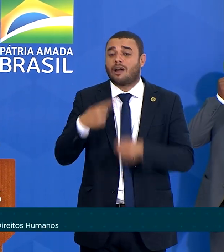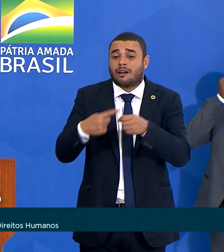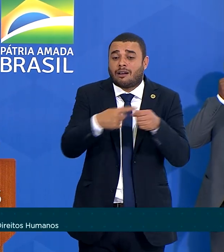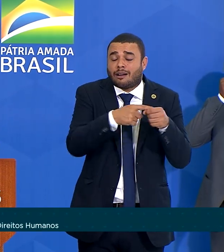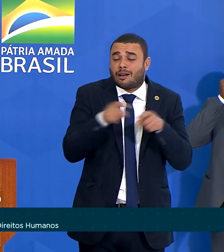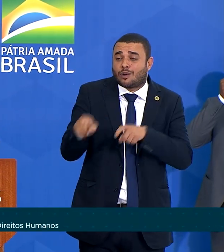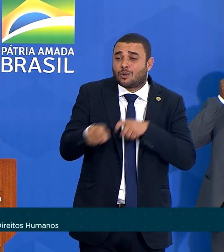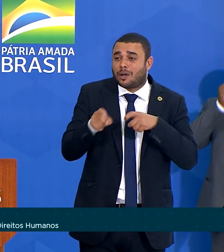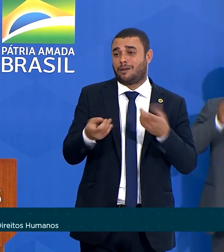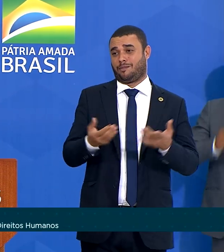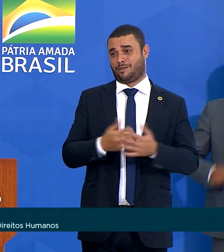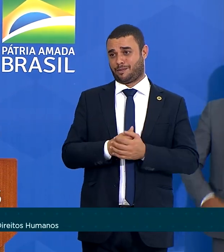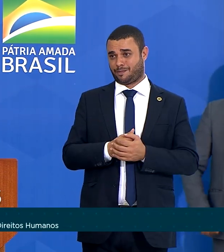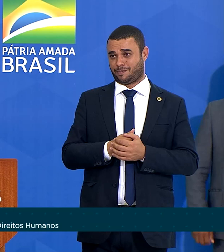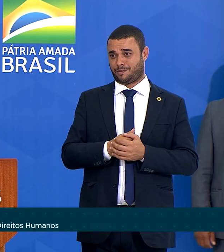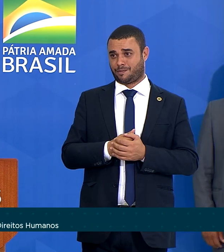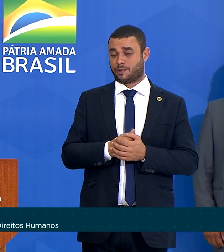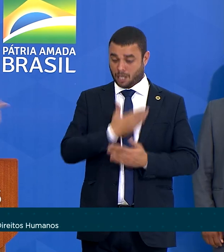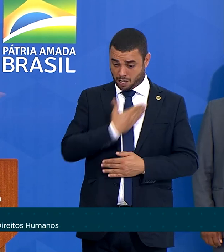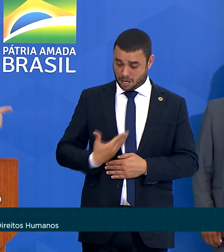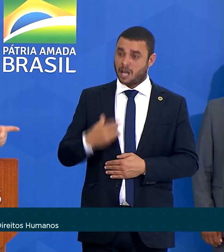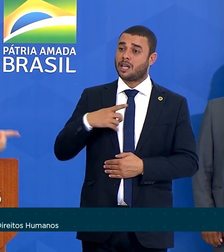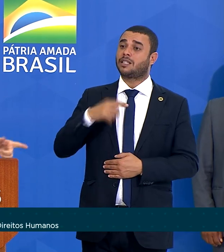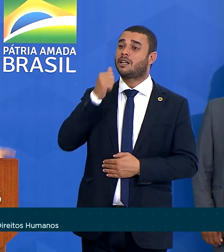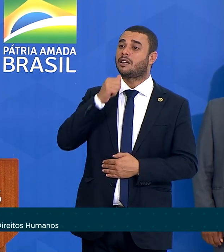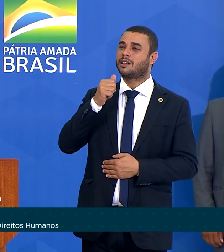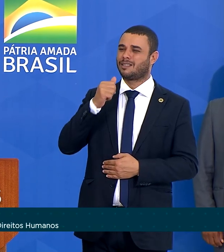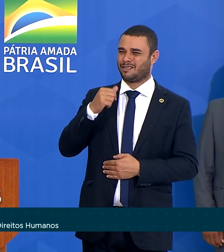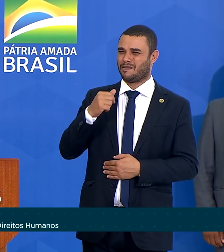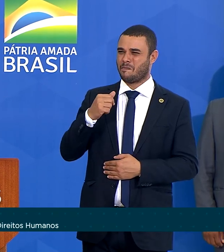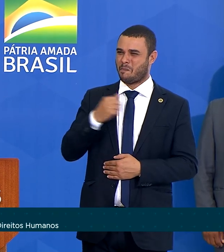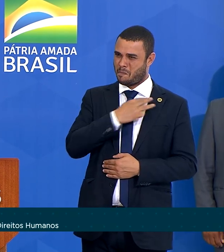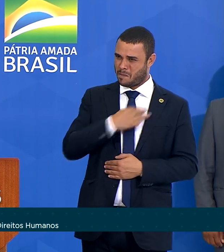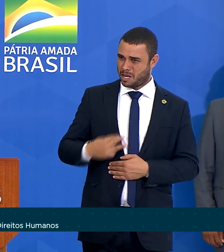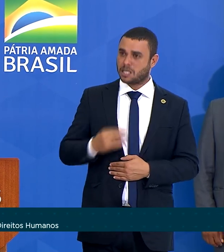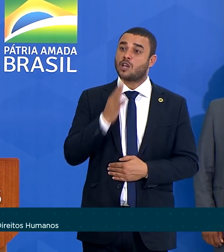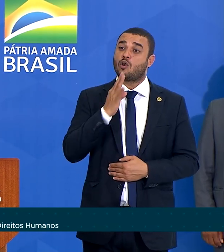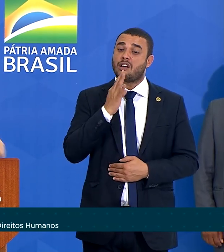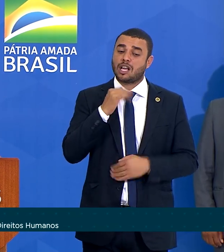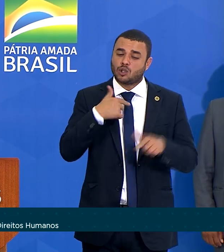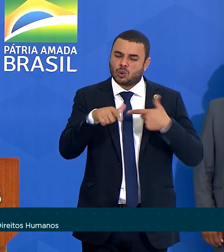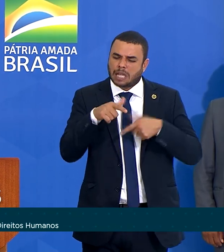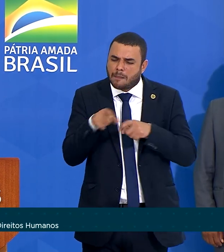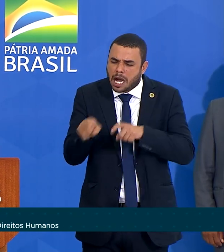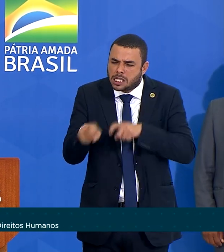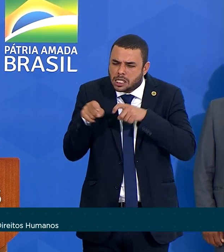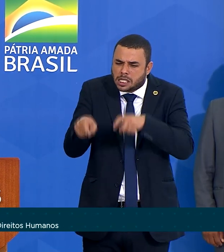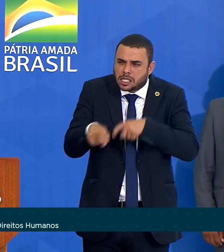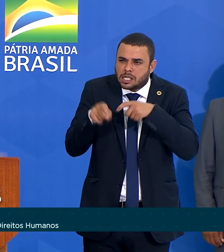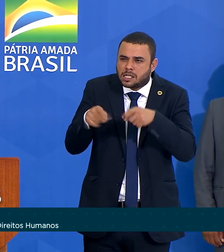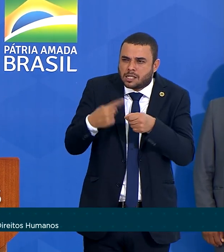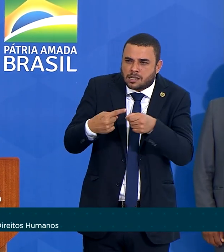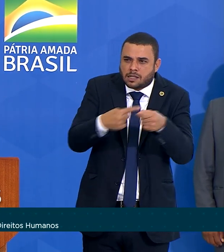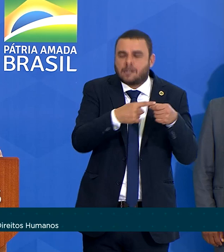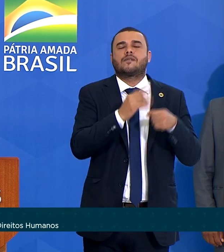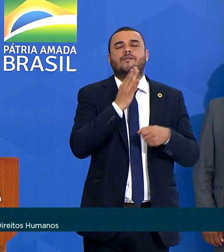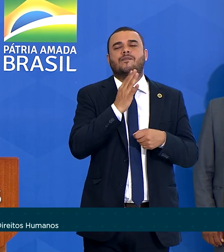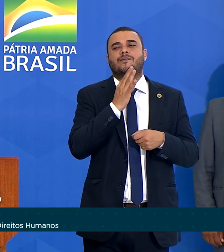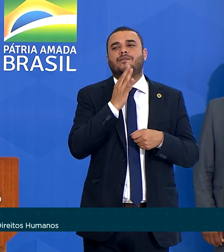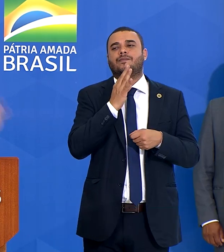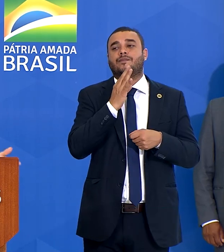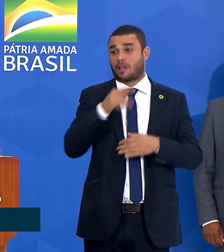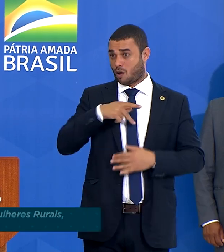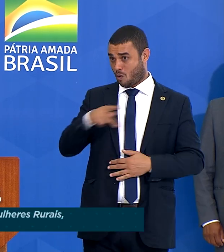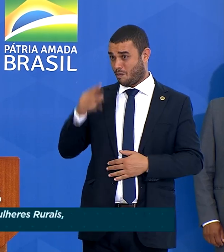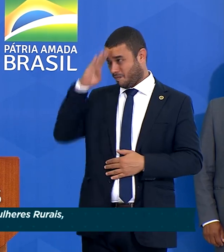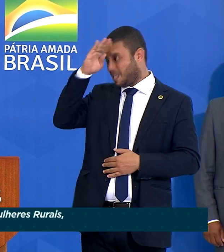Neste governo tem uma ministra que sabe o que é o trabalho da mulher da roça. Neste governo tem um presidente que sabe